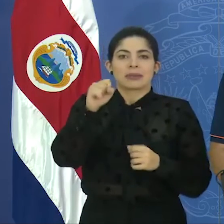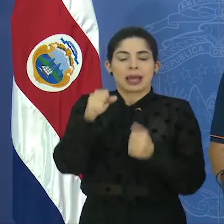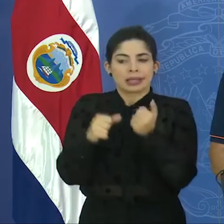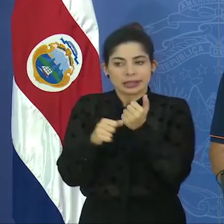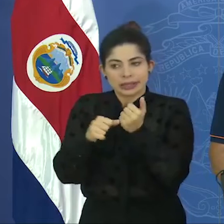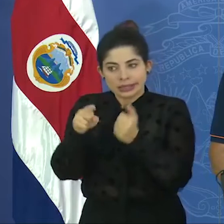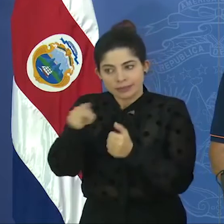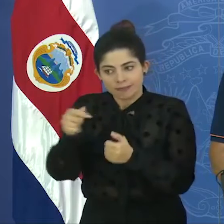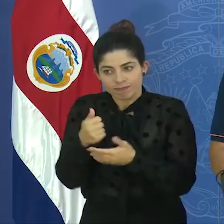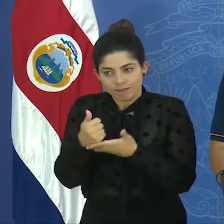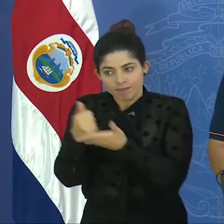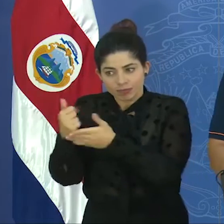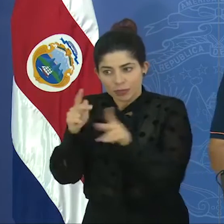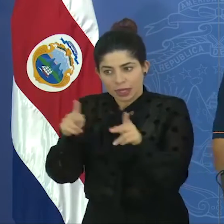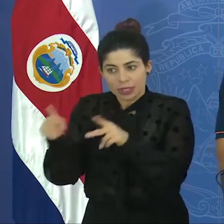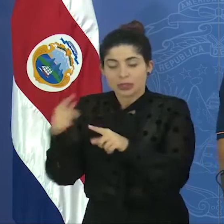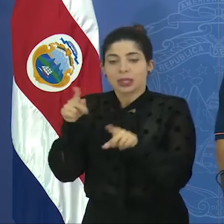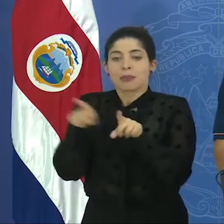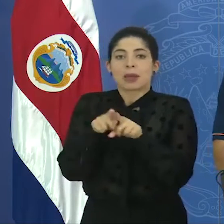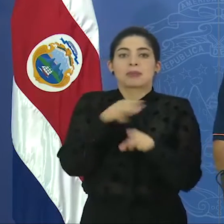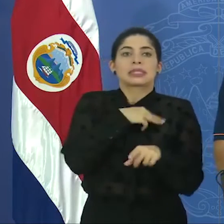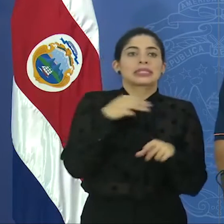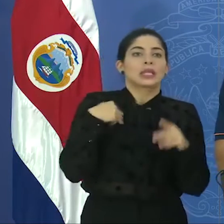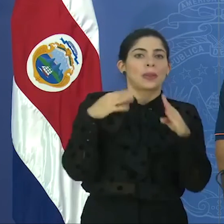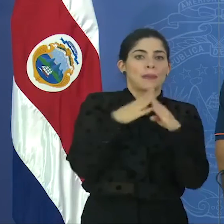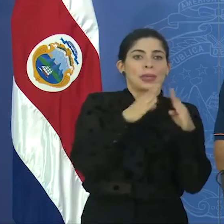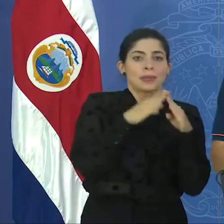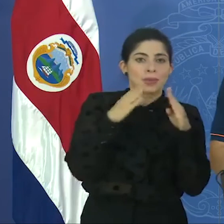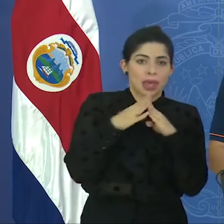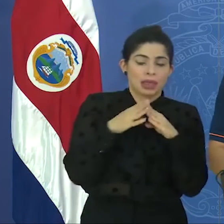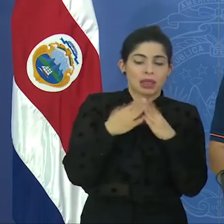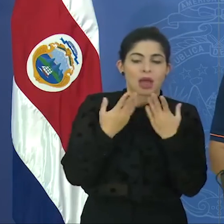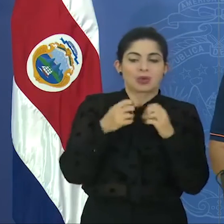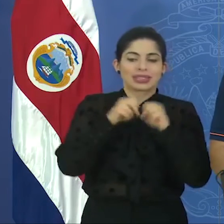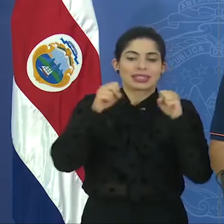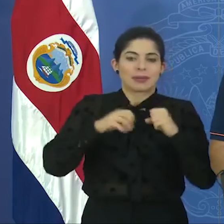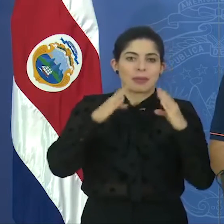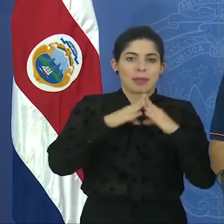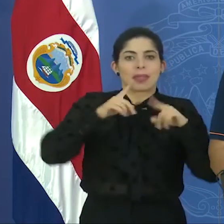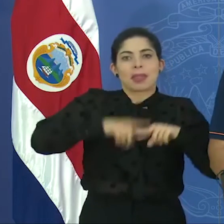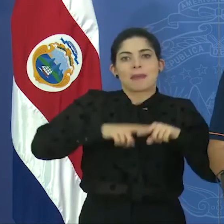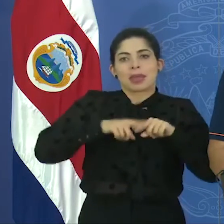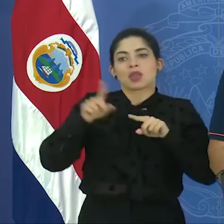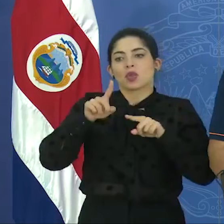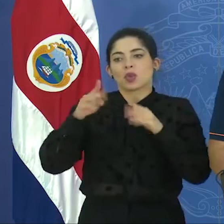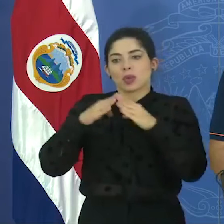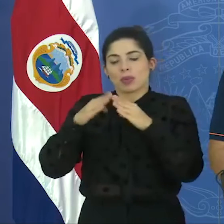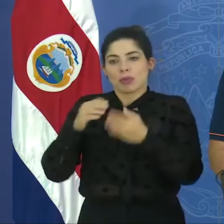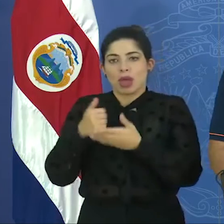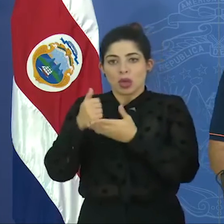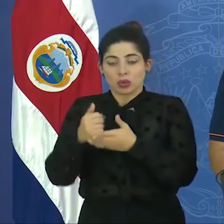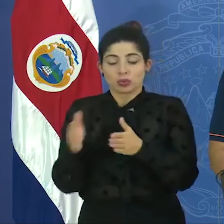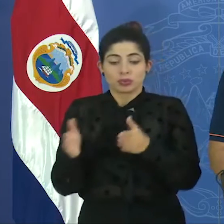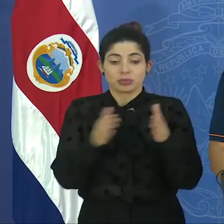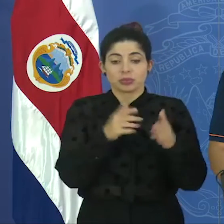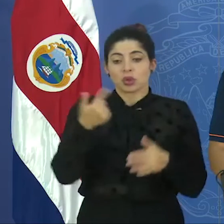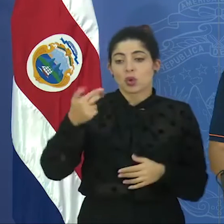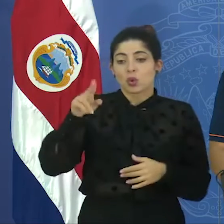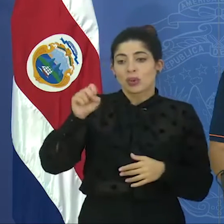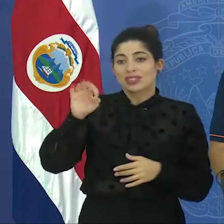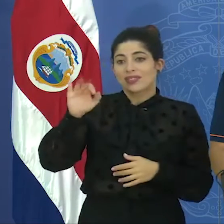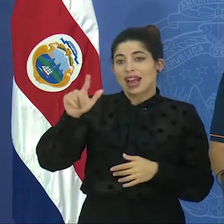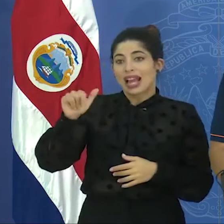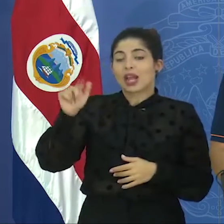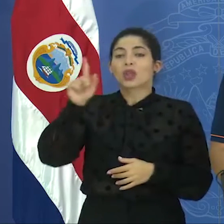instancia y también del Ministerio de Vivienda o del Sistema de la Vivienda según corresponda. En el sector de Westfalia, en